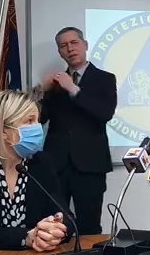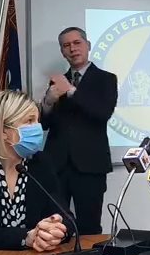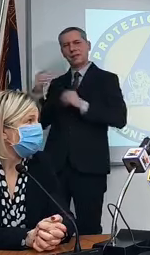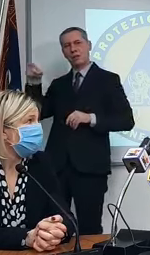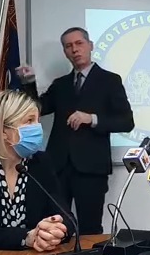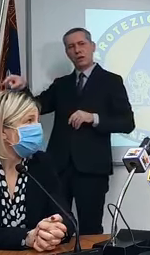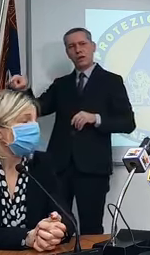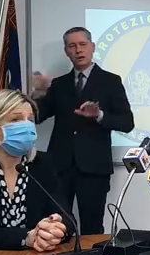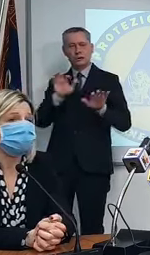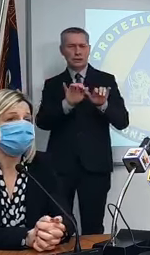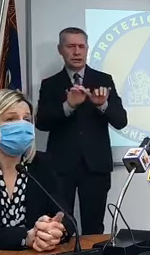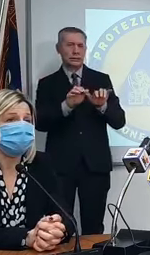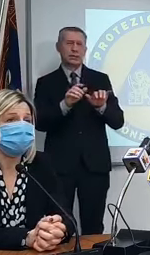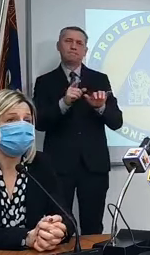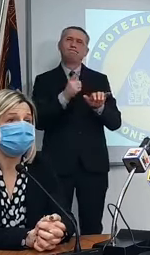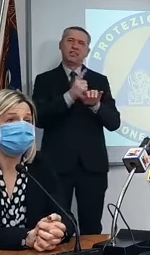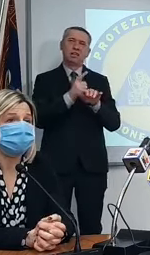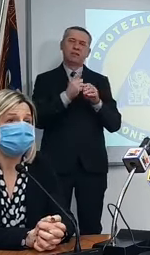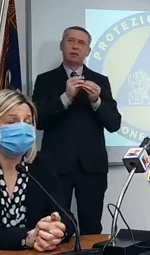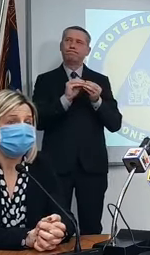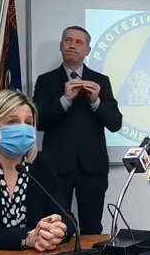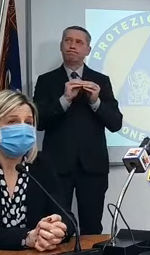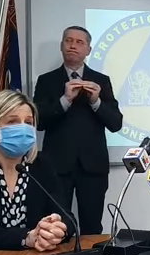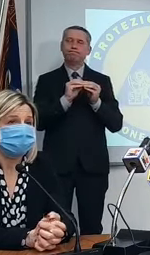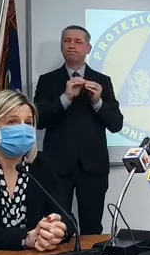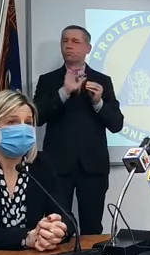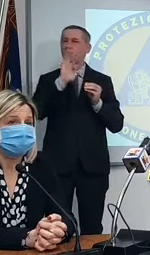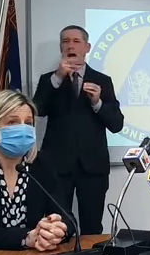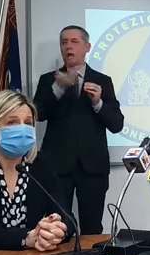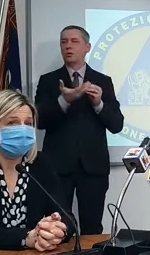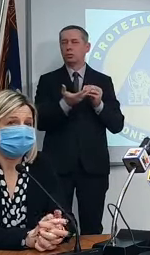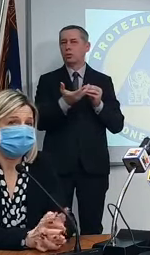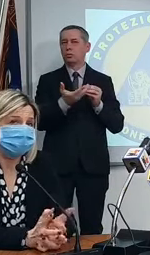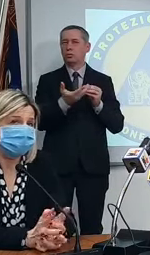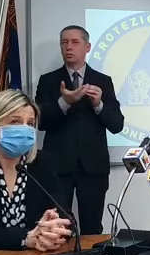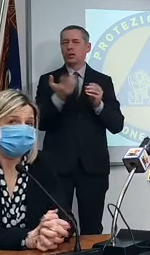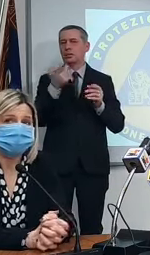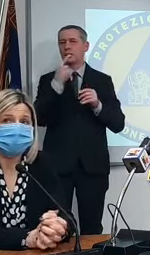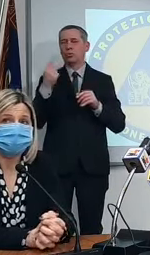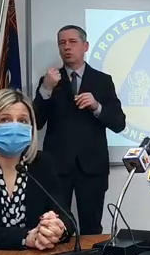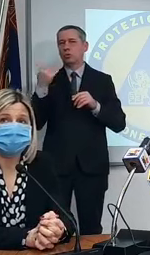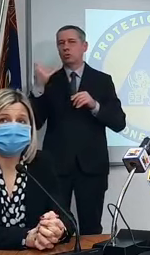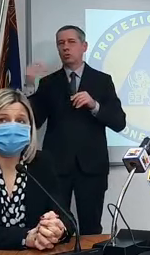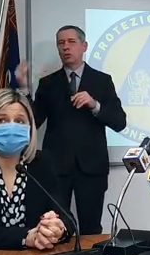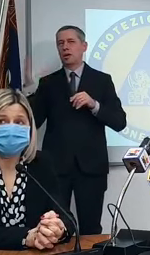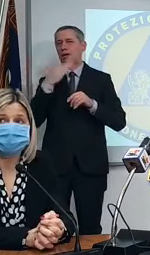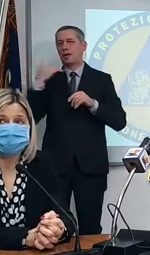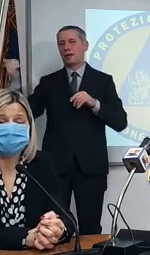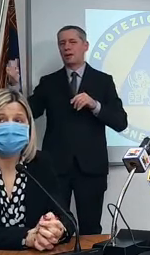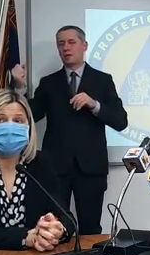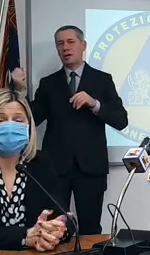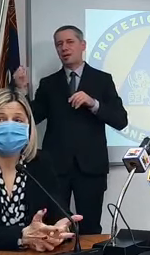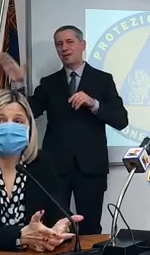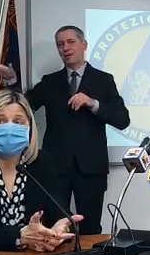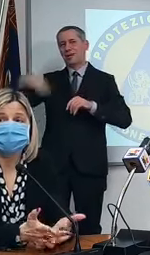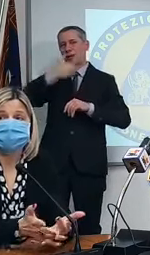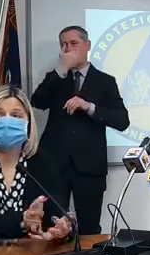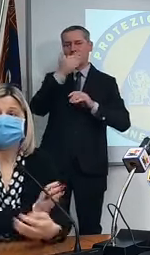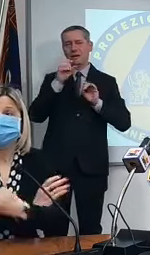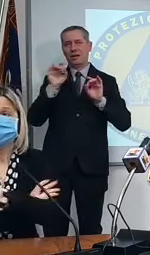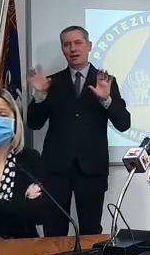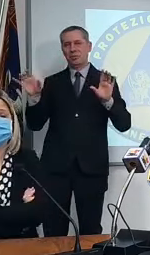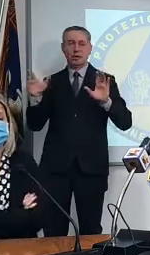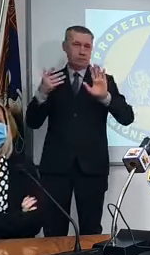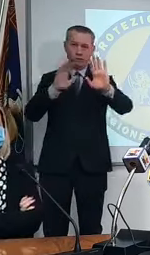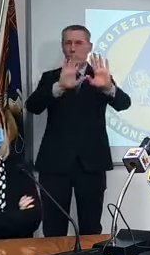inventarci un sistema con le chiamate libere ci stiamo pensando quindi come quello che è stato fatto sì però